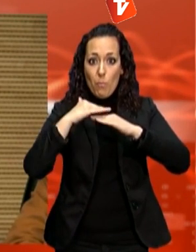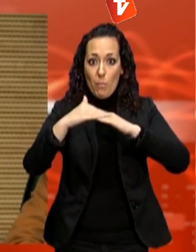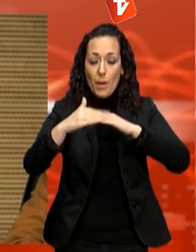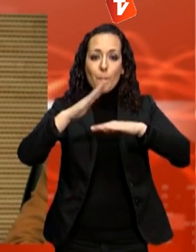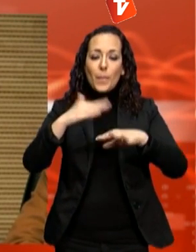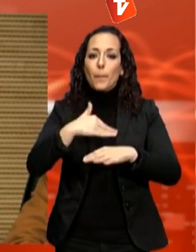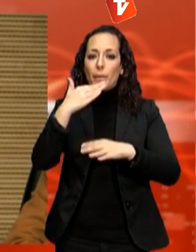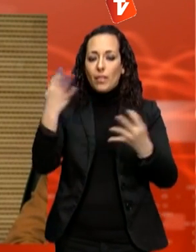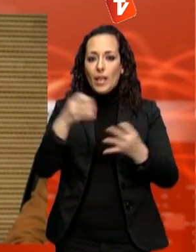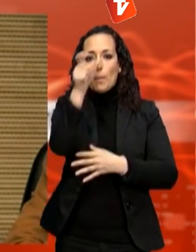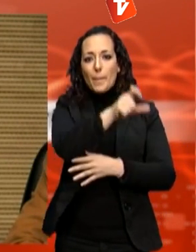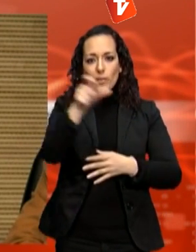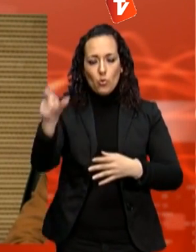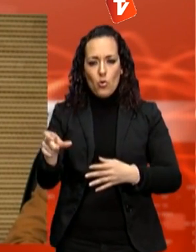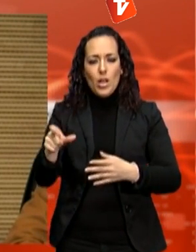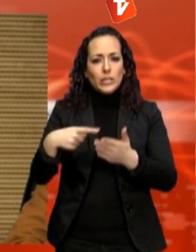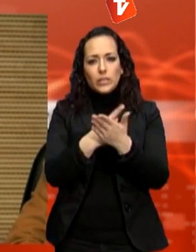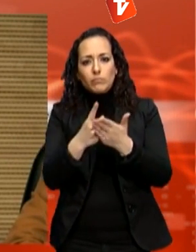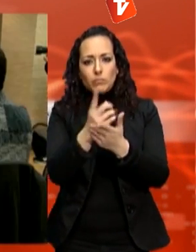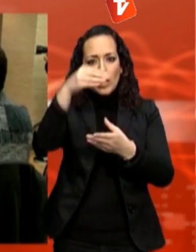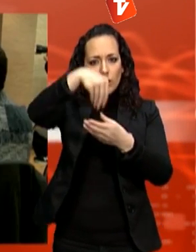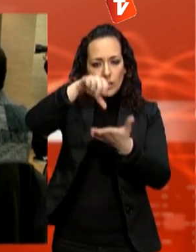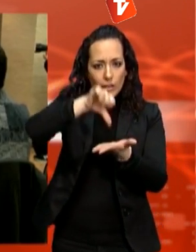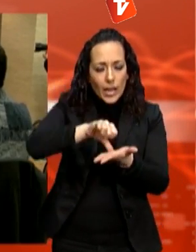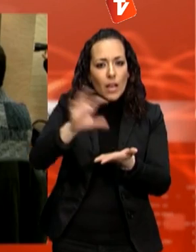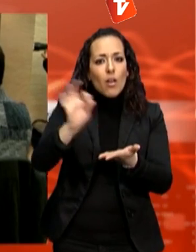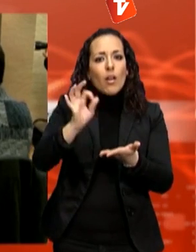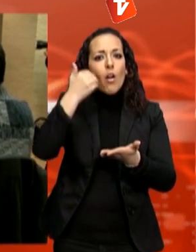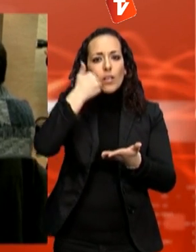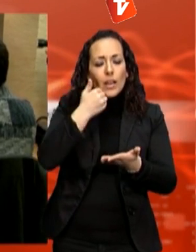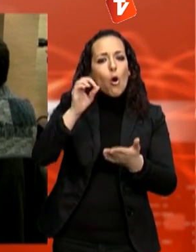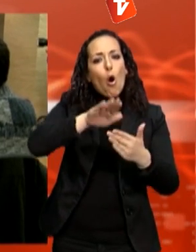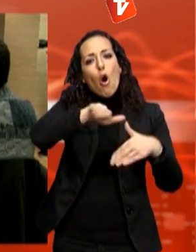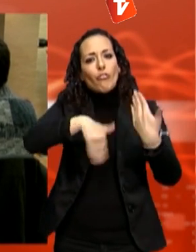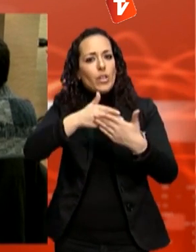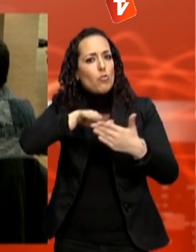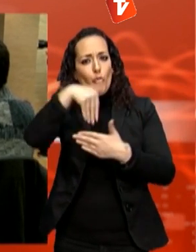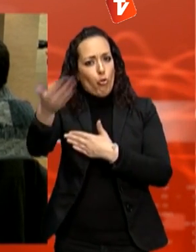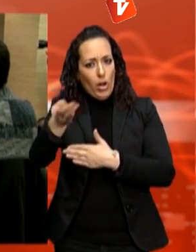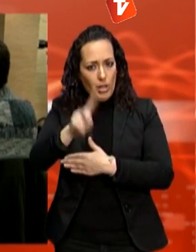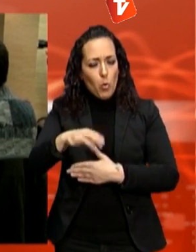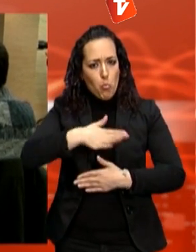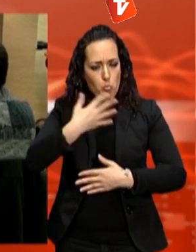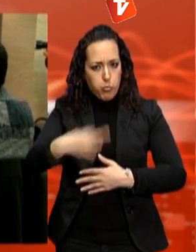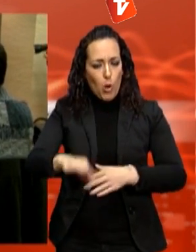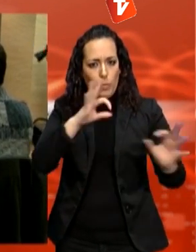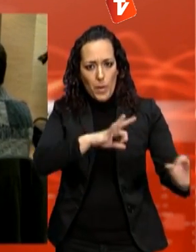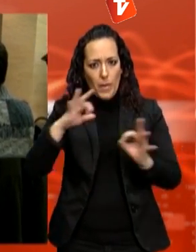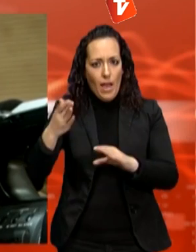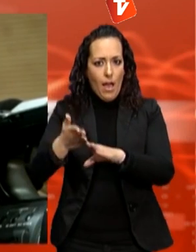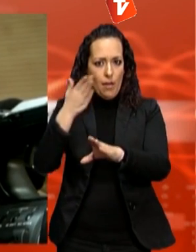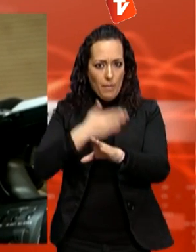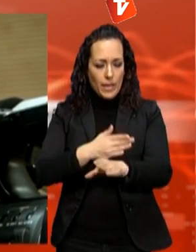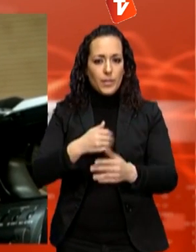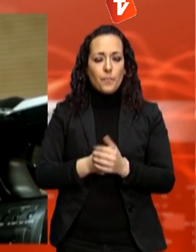desplaçar dins de terrassa o fins i tot des de terrassa cap a l'exterior. Les noves tecnologies, diuen els responsables, possibiliten fer un pas endavant en